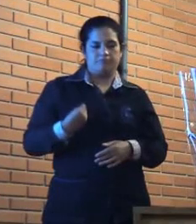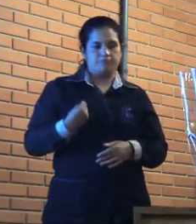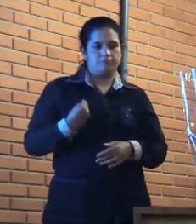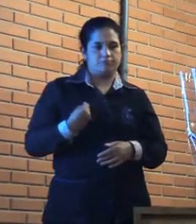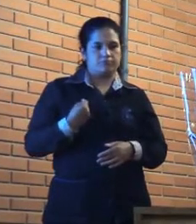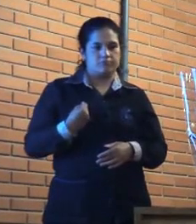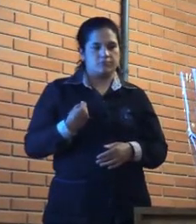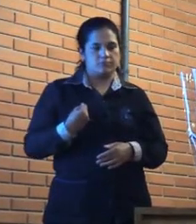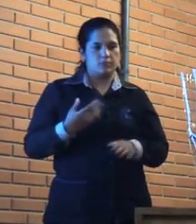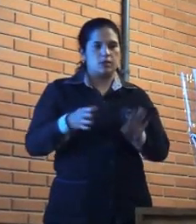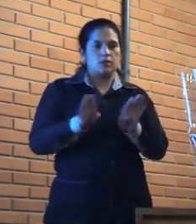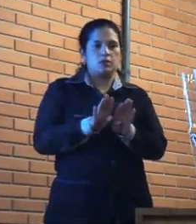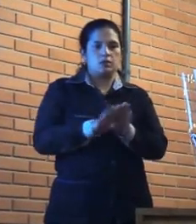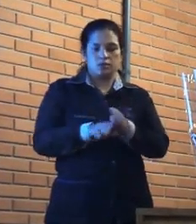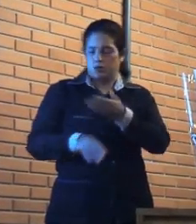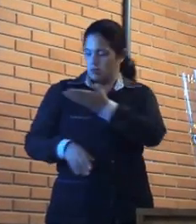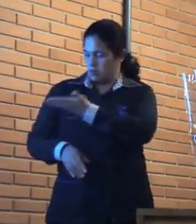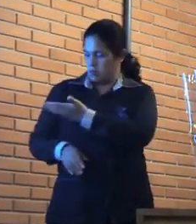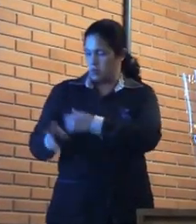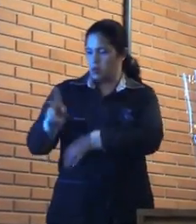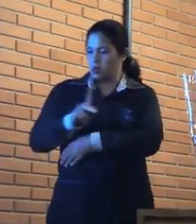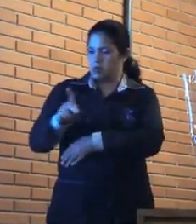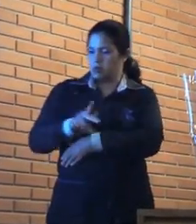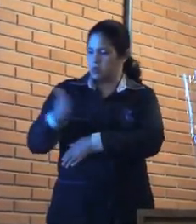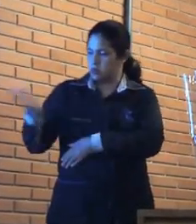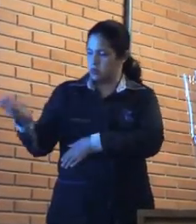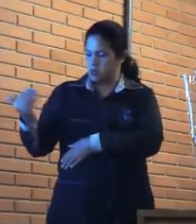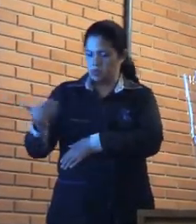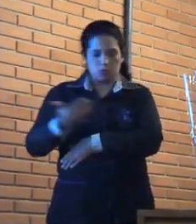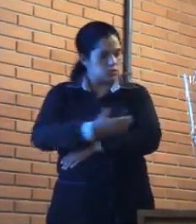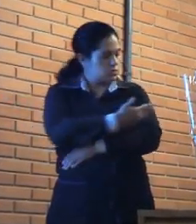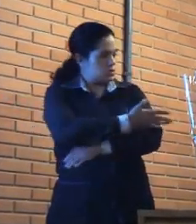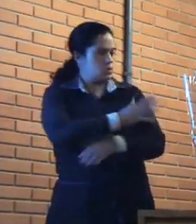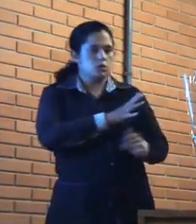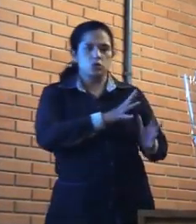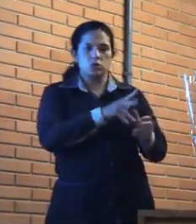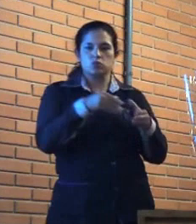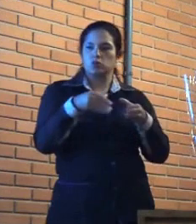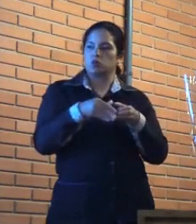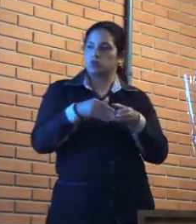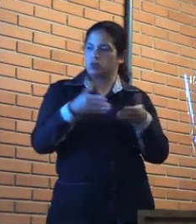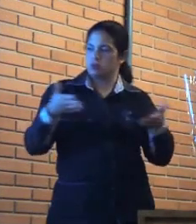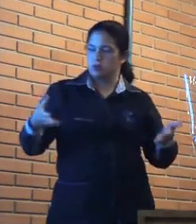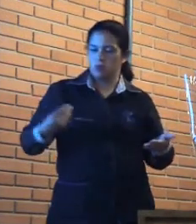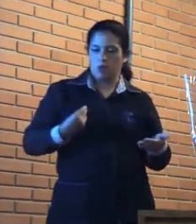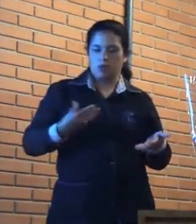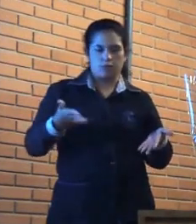A presença também dos professores e da toda a comunidade que está aqui.